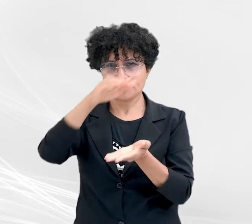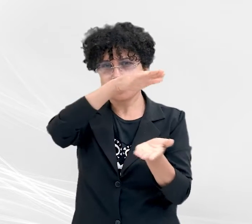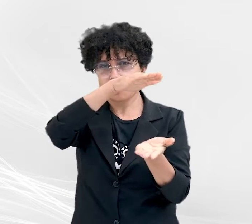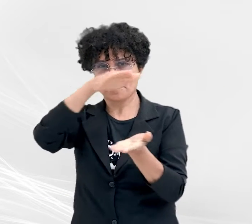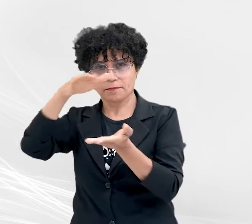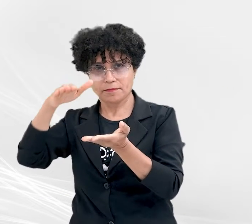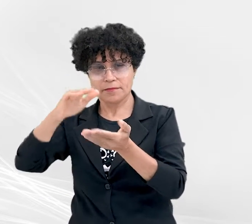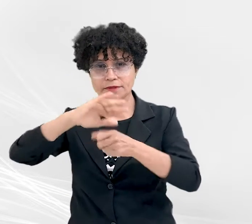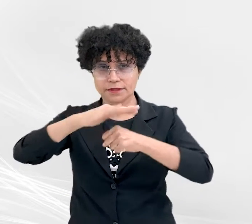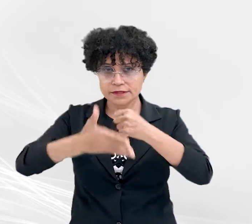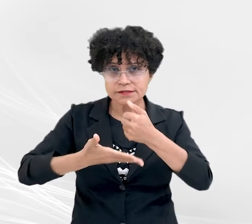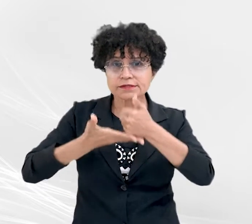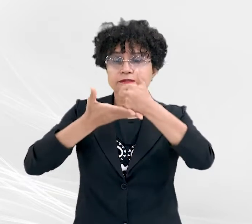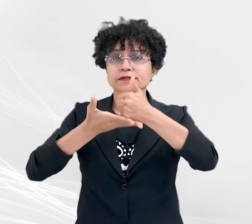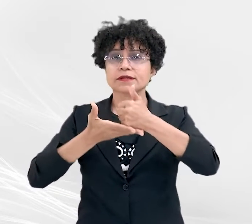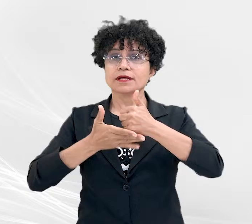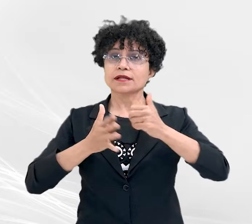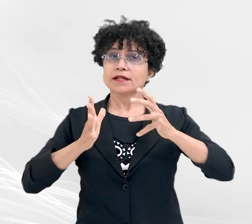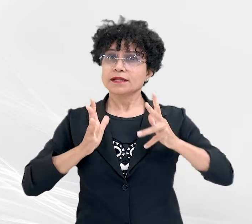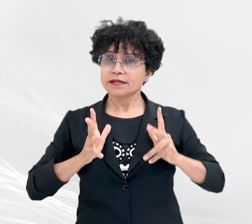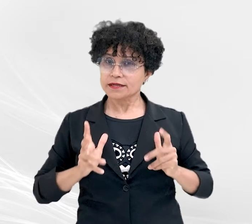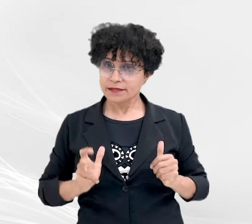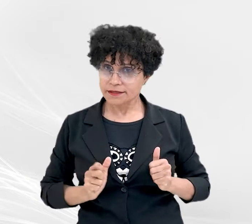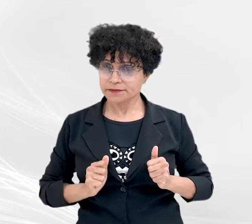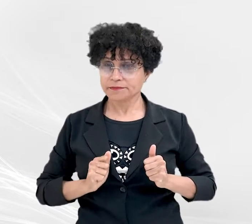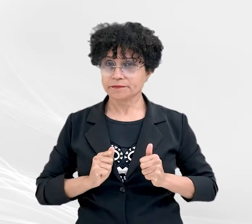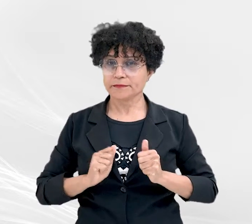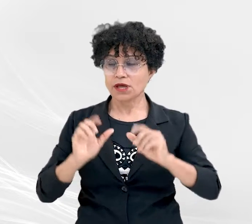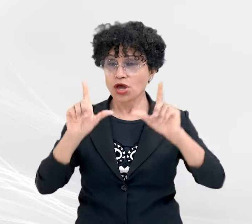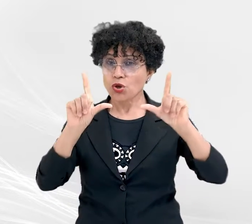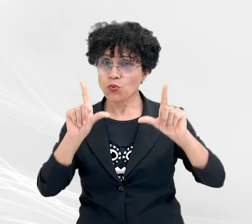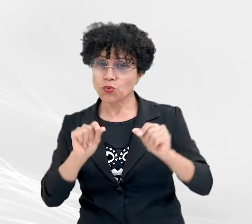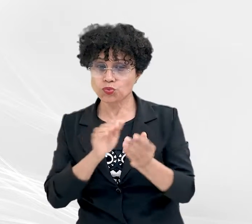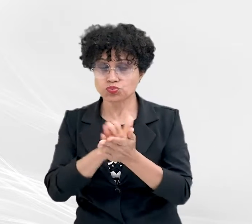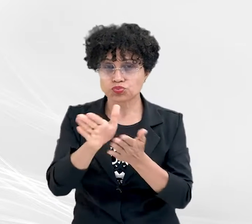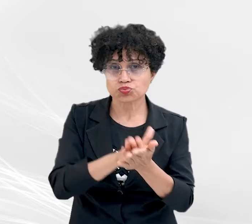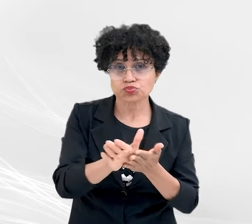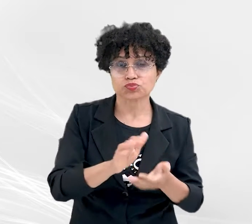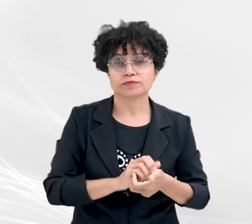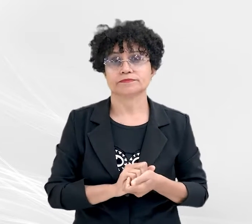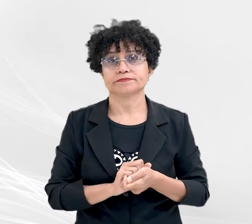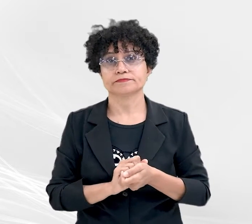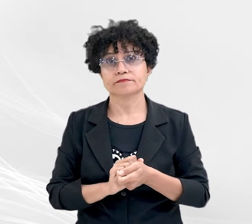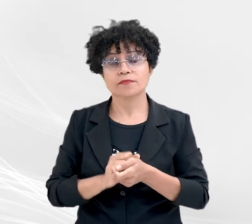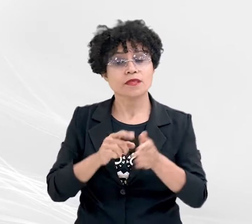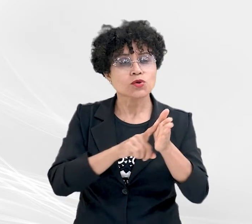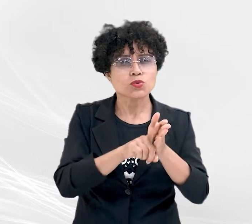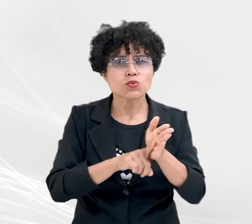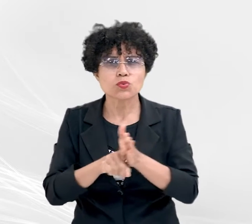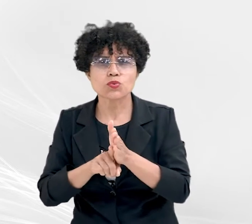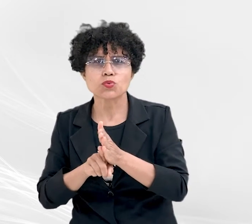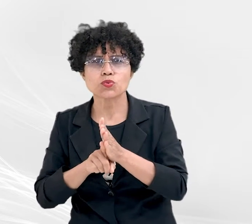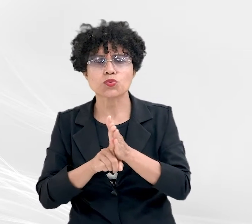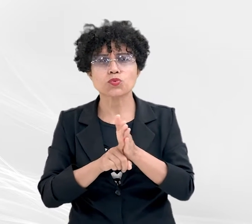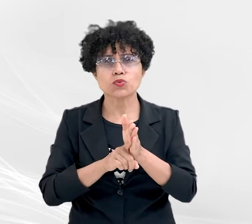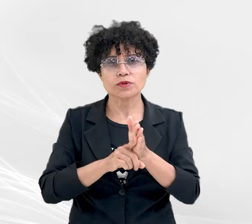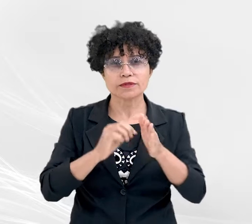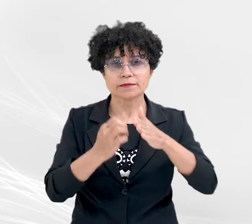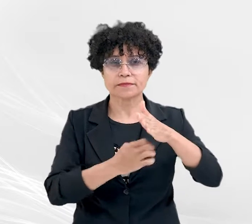racionalizando o consumo. O treinamento será ministrado por consultor da empresa Eden Tecnologia.